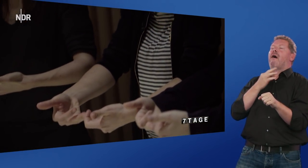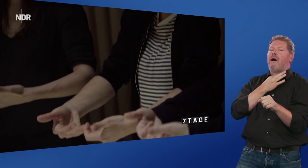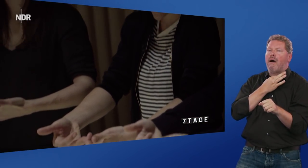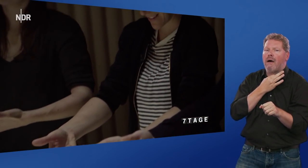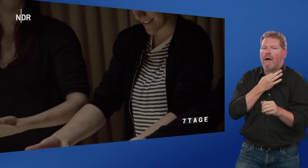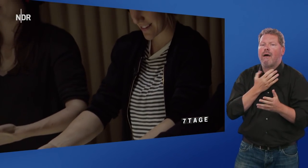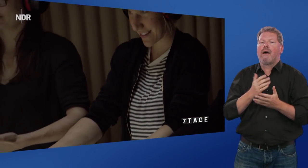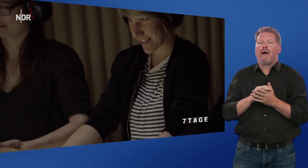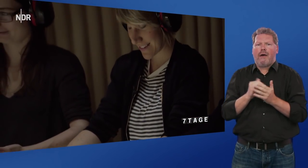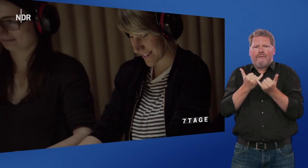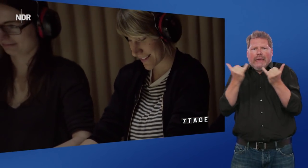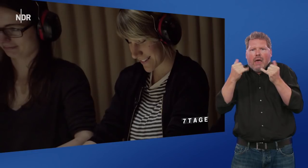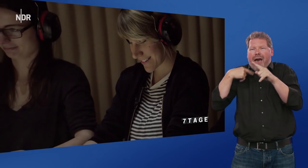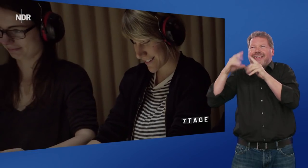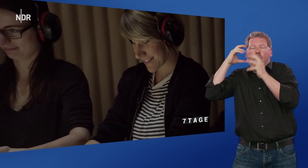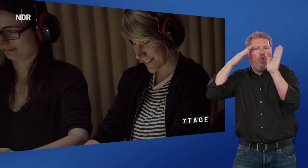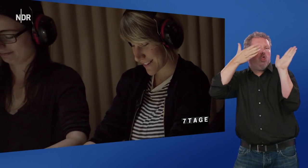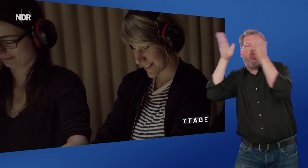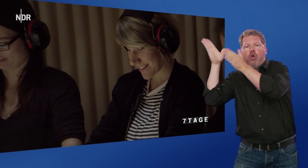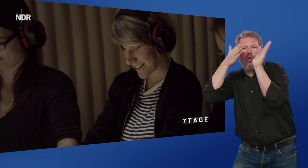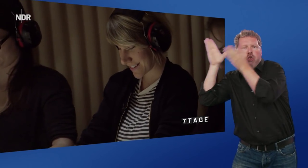Wahnsinn, wie sehr man durch Geräusche abgelenkt wird.